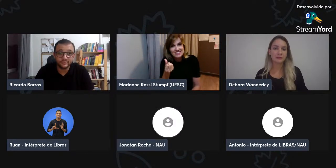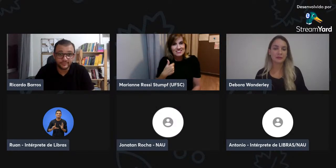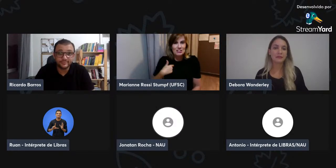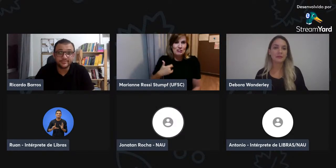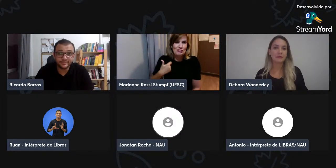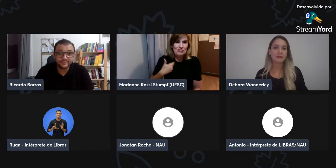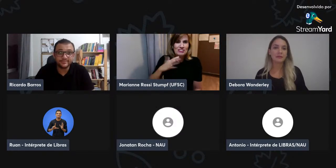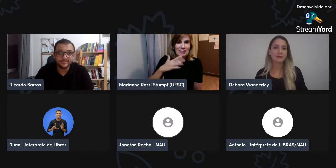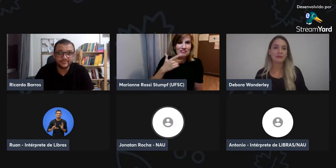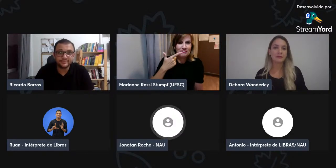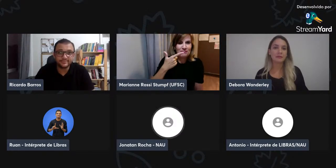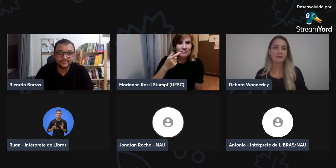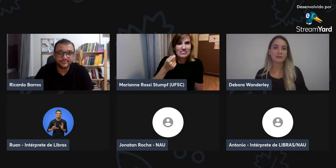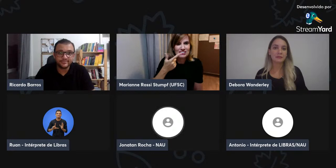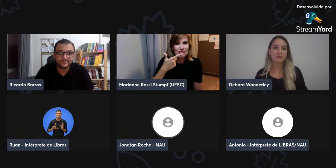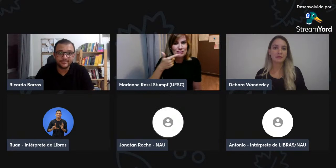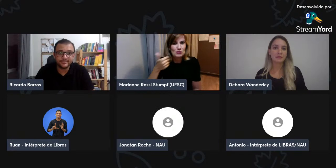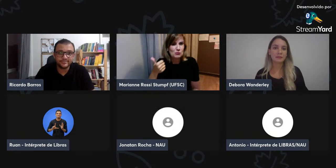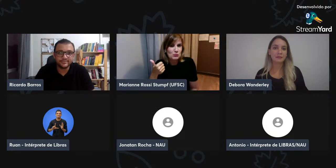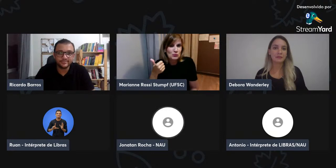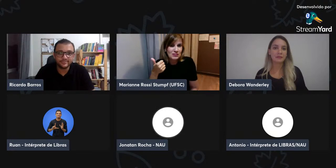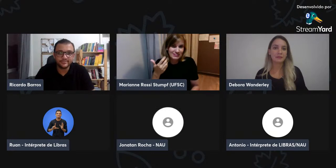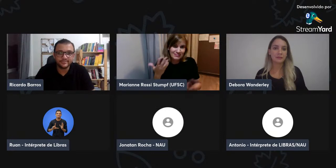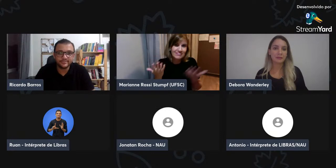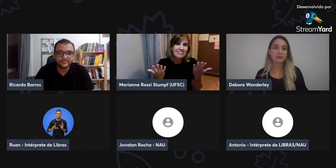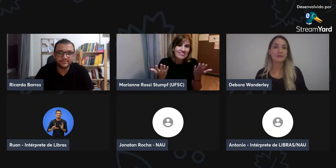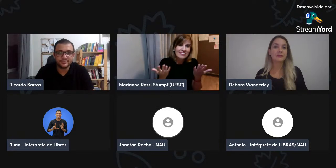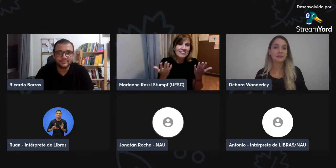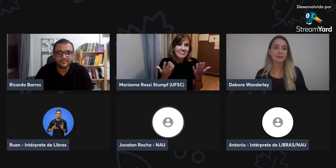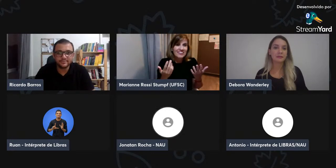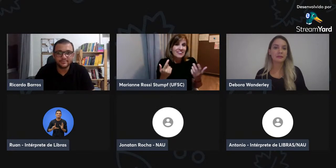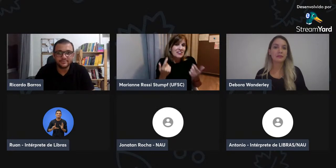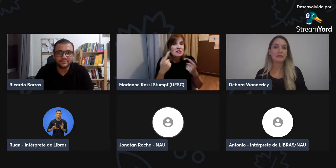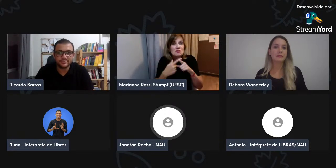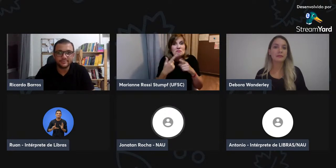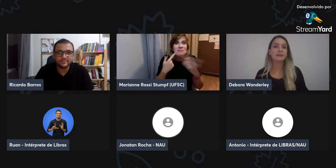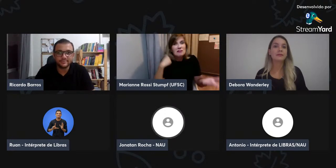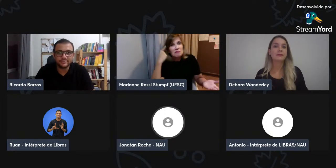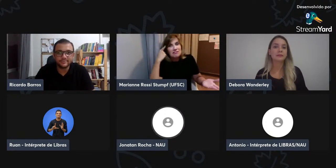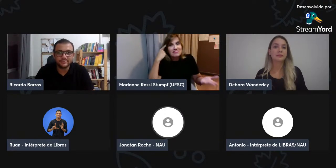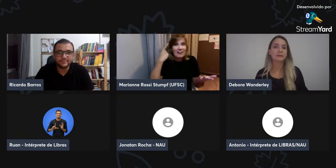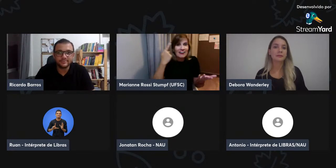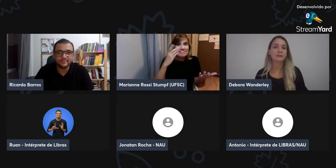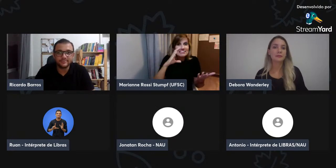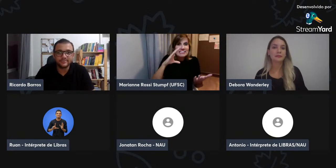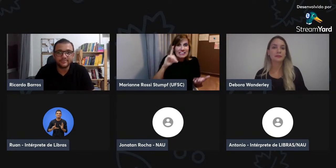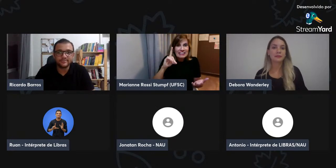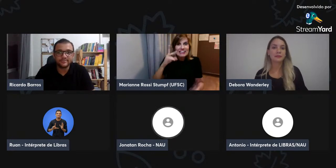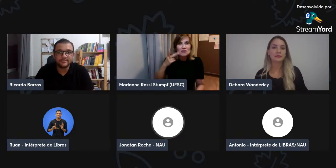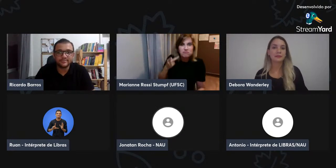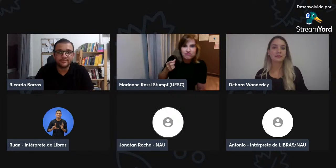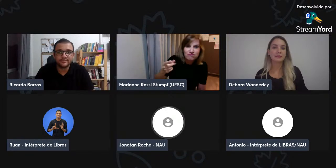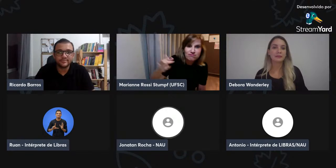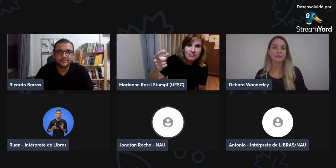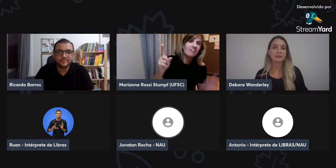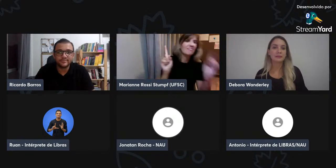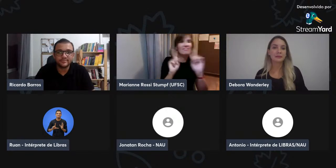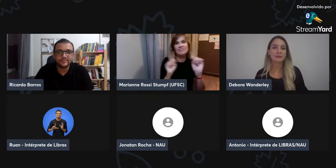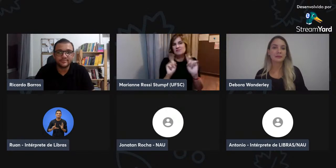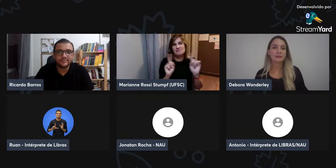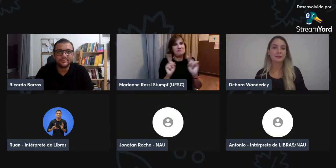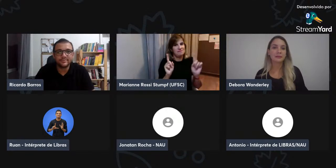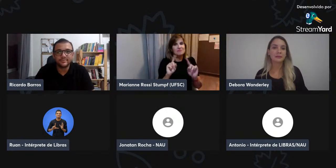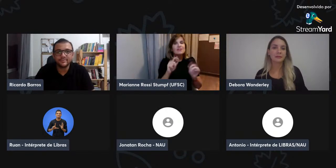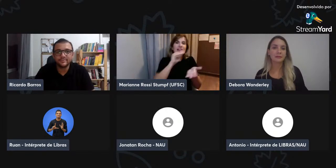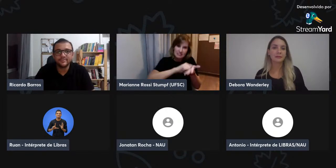Atrás, 1996, né? De idade 21 para 21 anos... Então, eu não sabia, né?